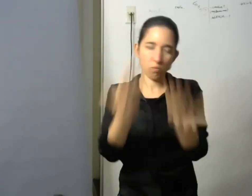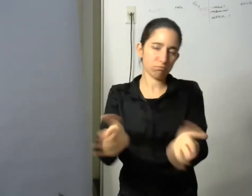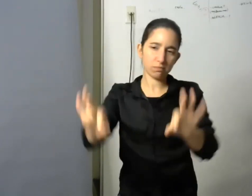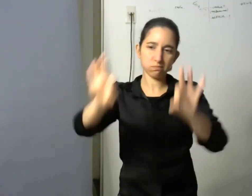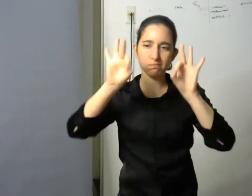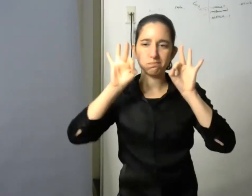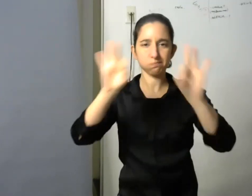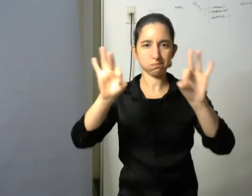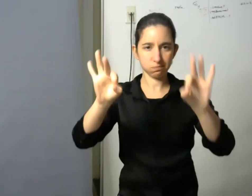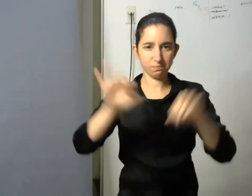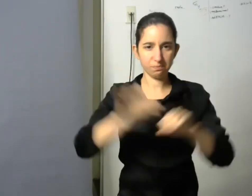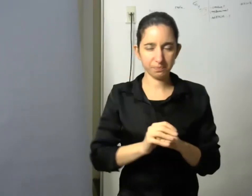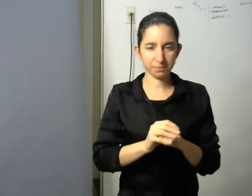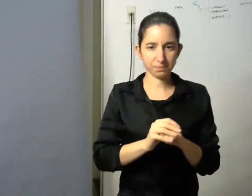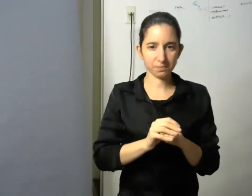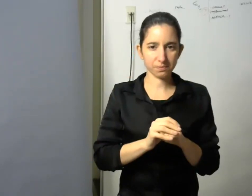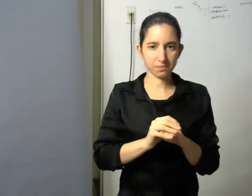por los distintos ponentes